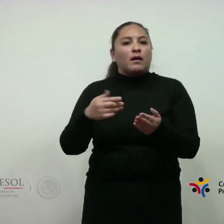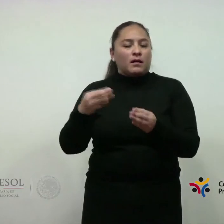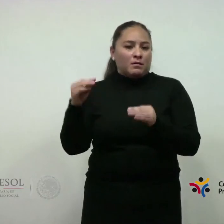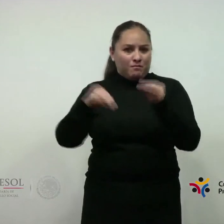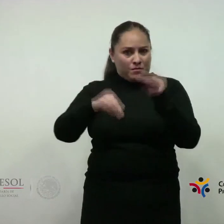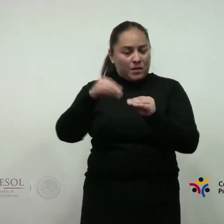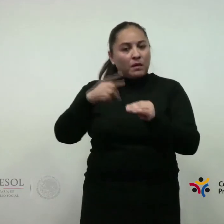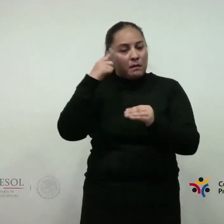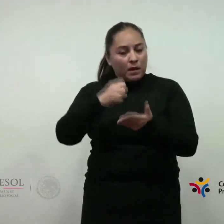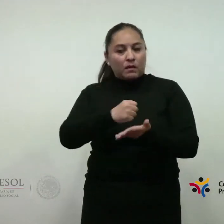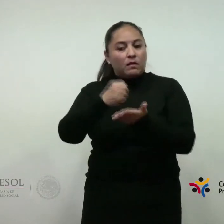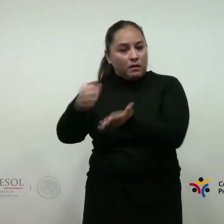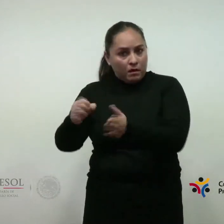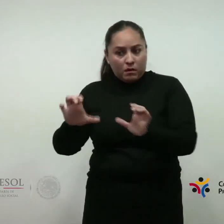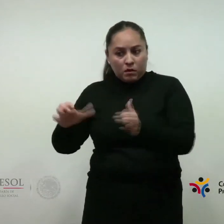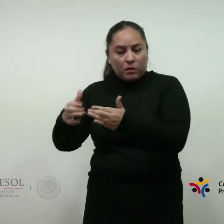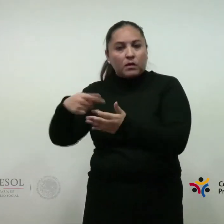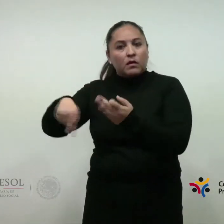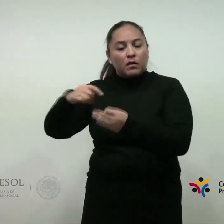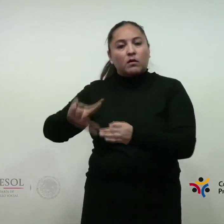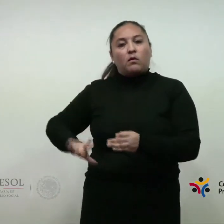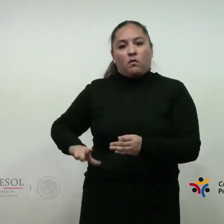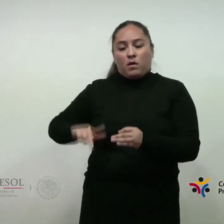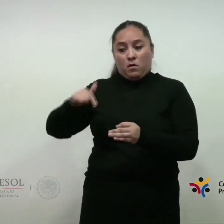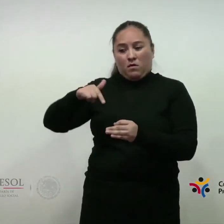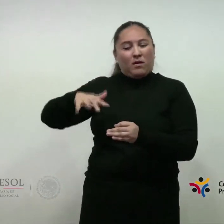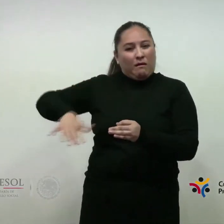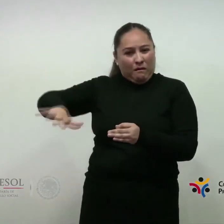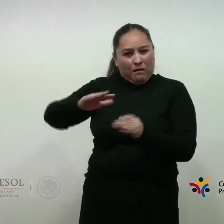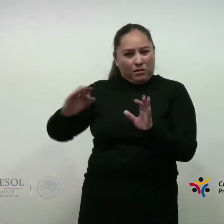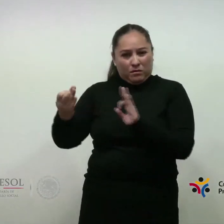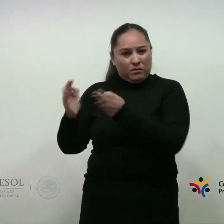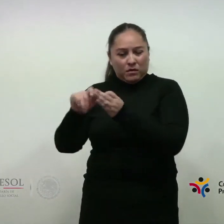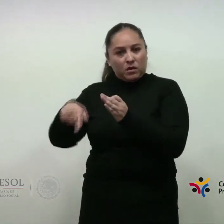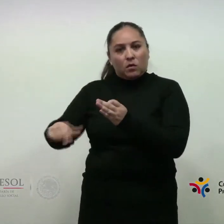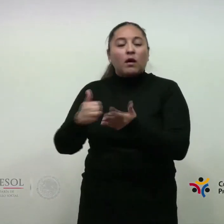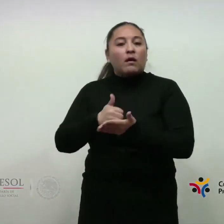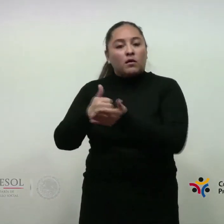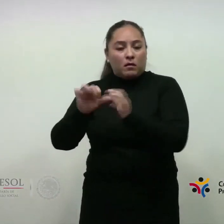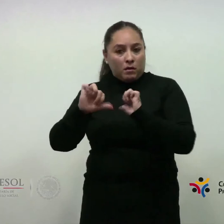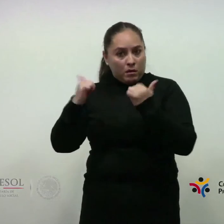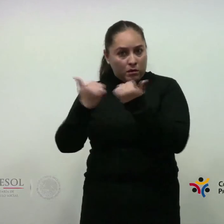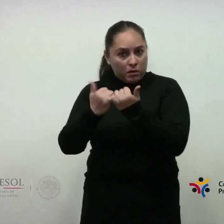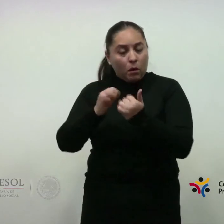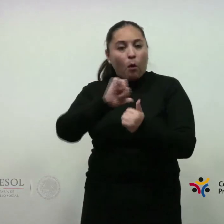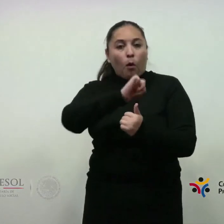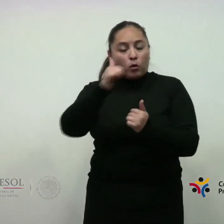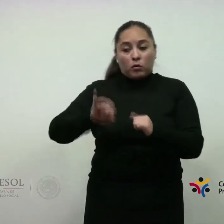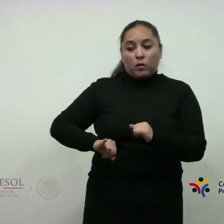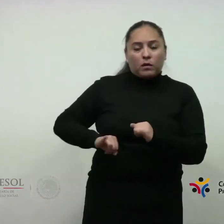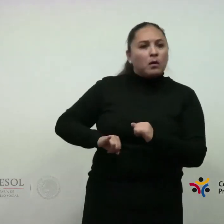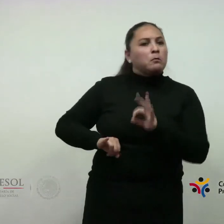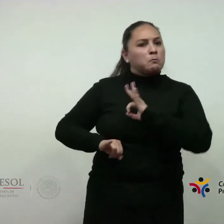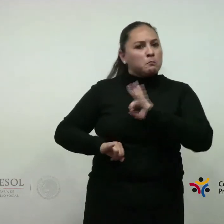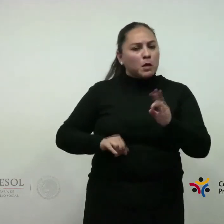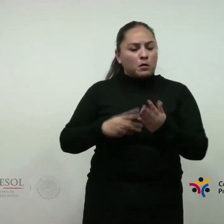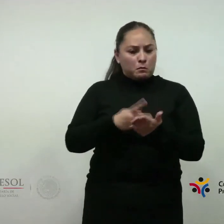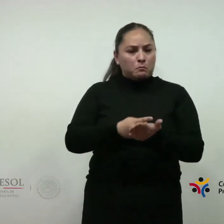inversiones de obras para la comunidad, la autoridad local, las organizaciones de la sociedad civil o cualquier interesado pueden presentar un proyecto